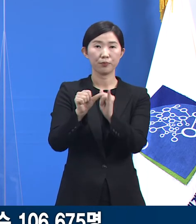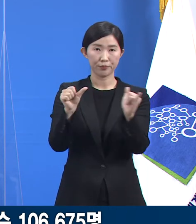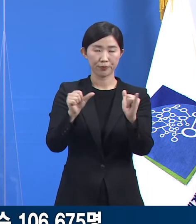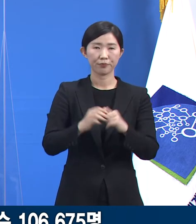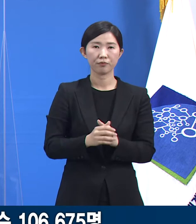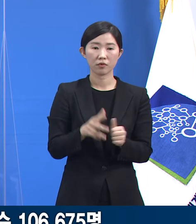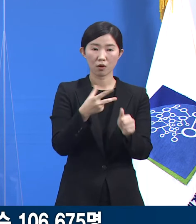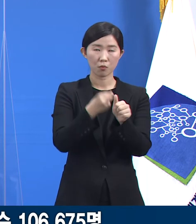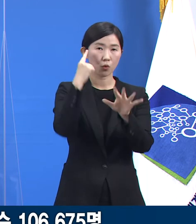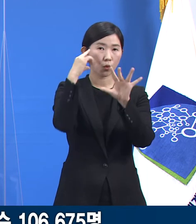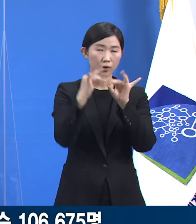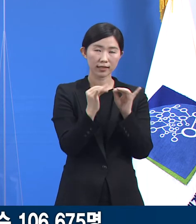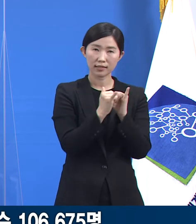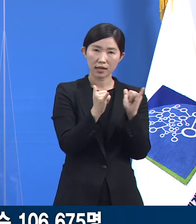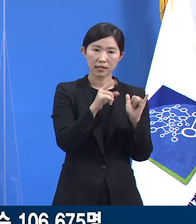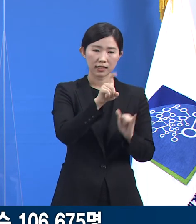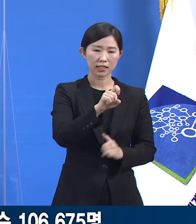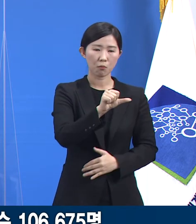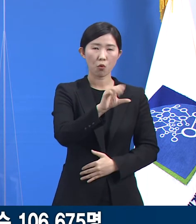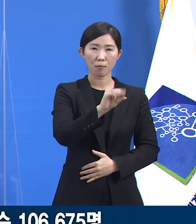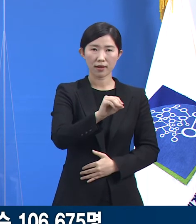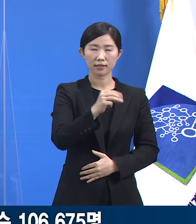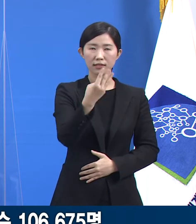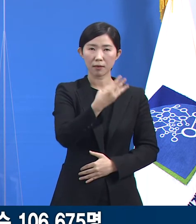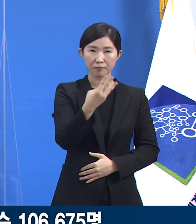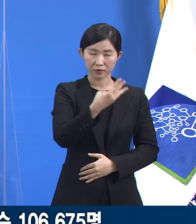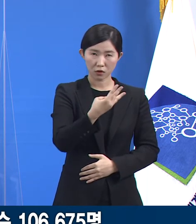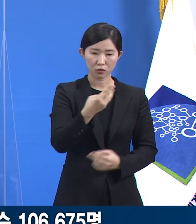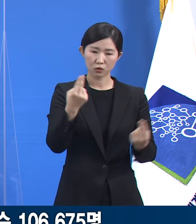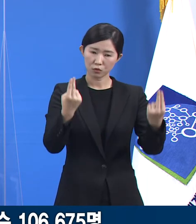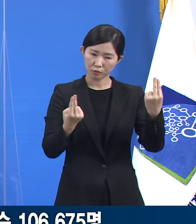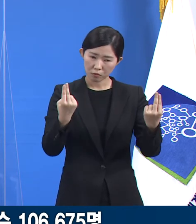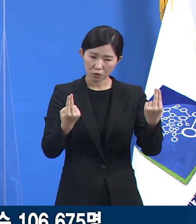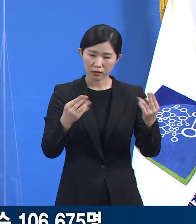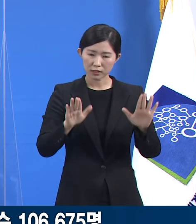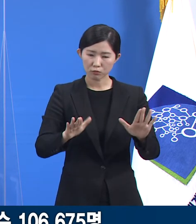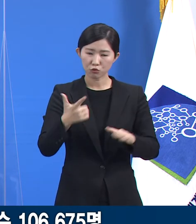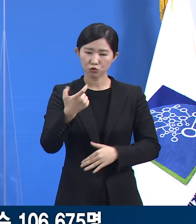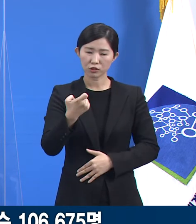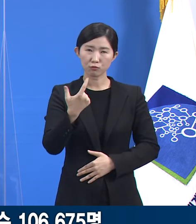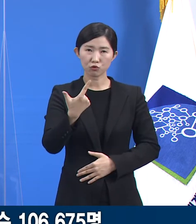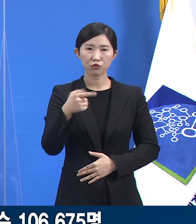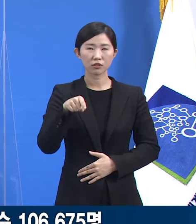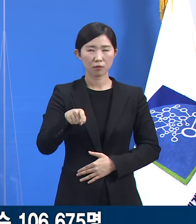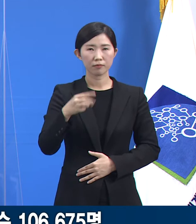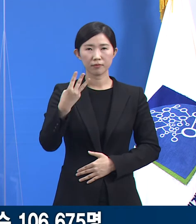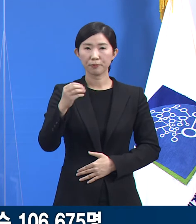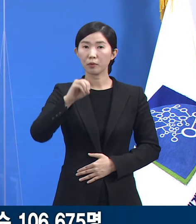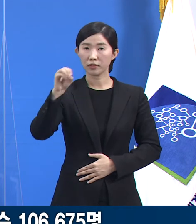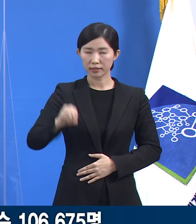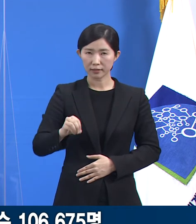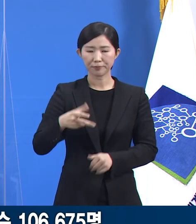동의자 15만 3,845명 대비 69.3%가 실행되었습니다.